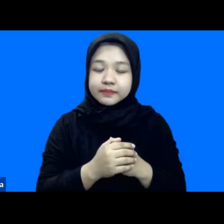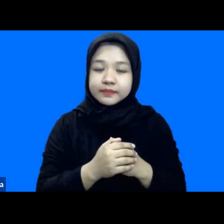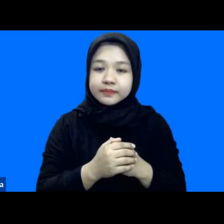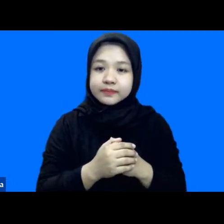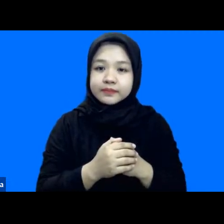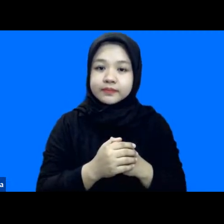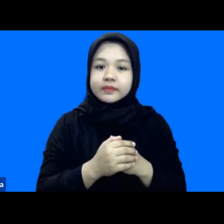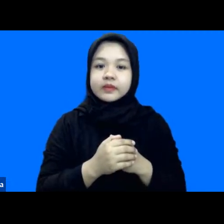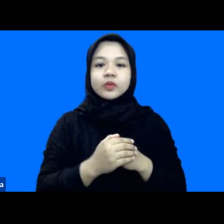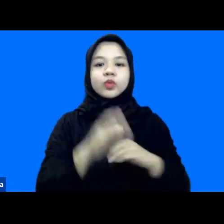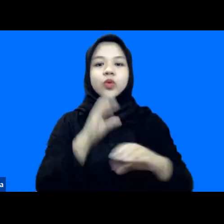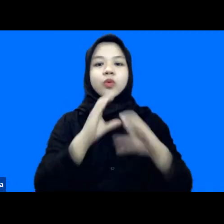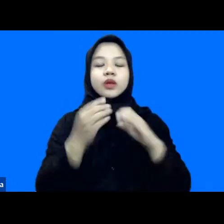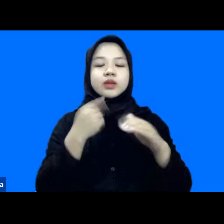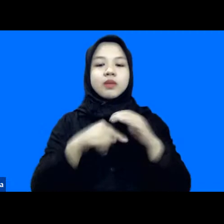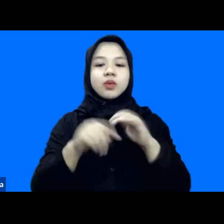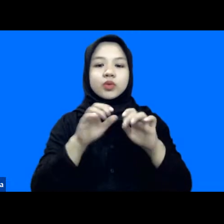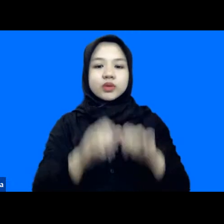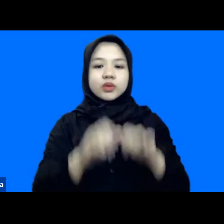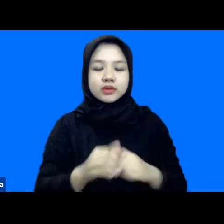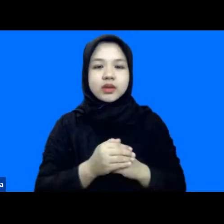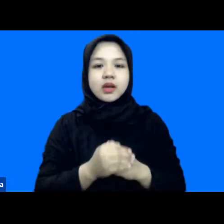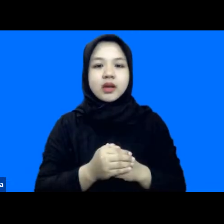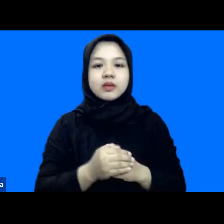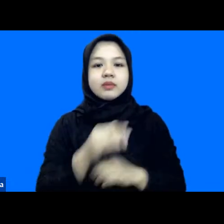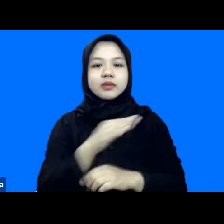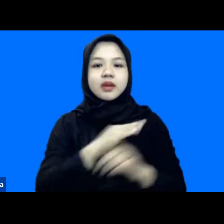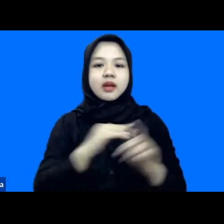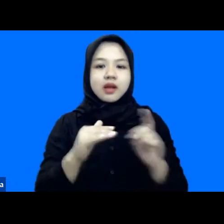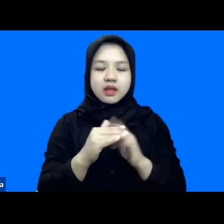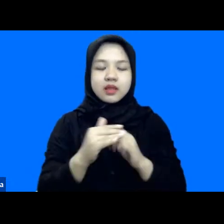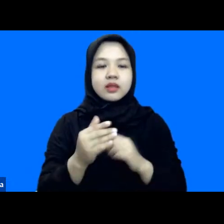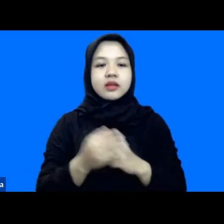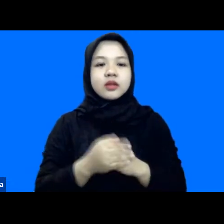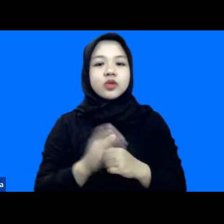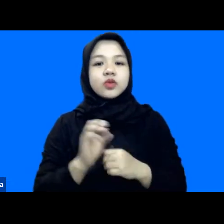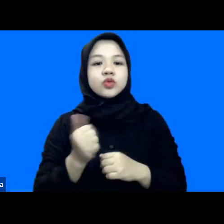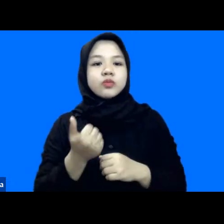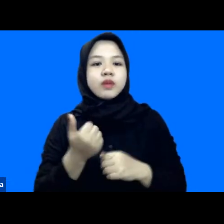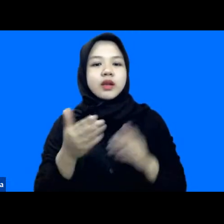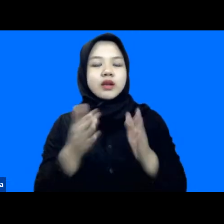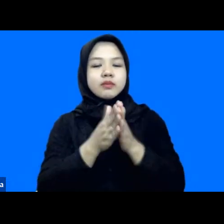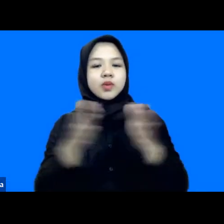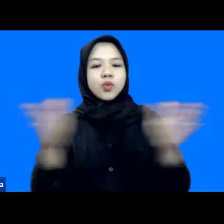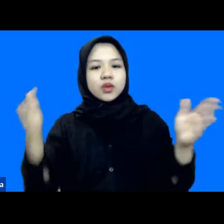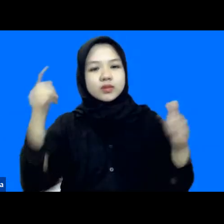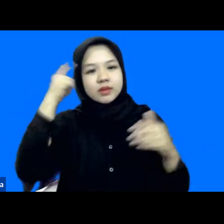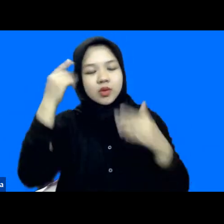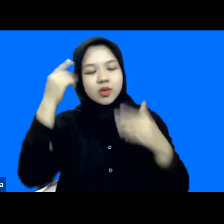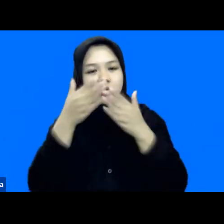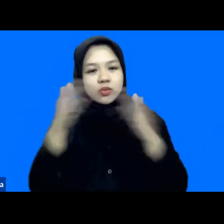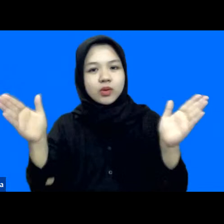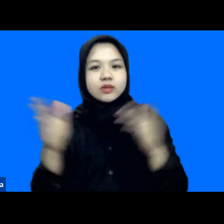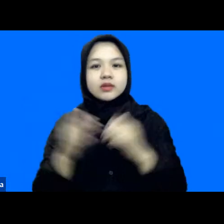komunikasikan melalui tulisan ke masyarakat agar lebih luas pengetahuan itu